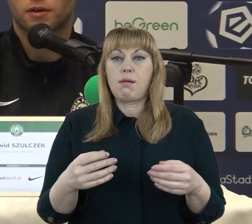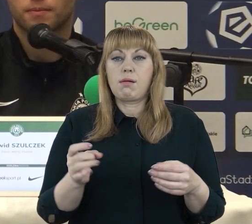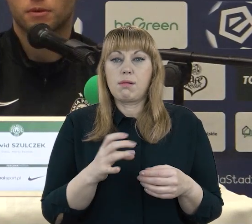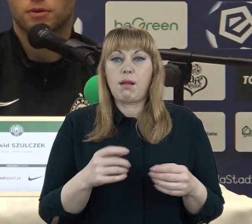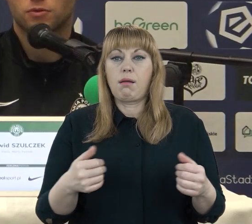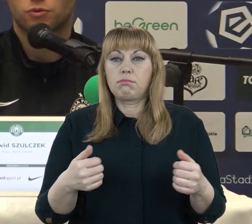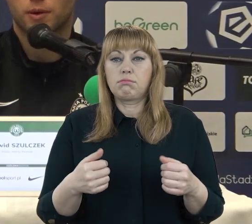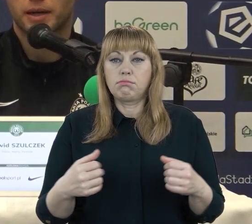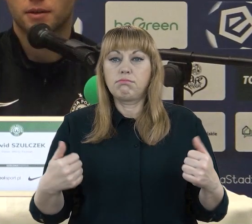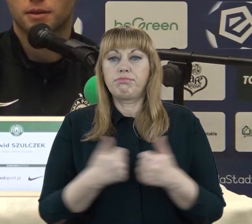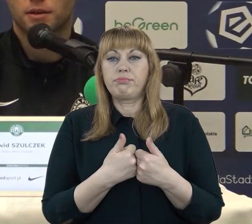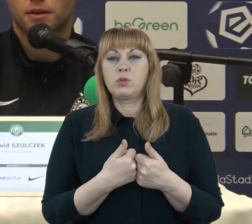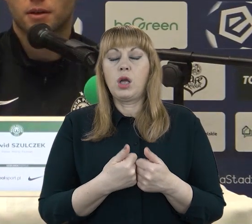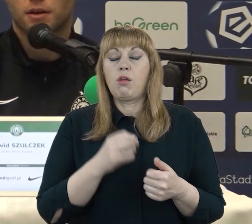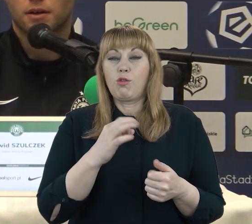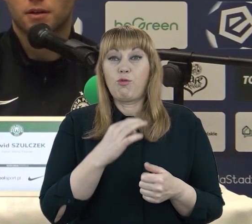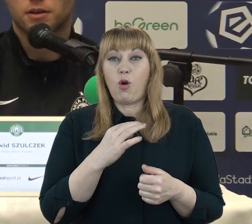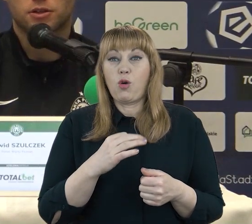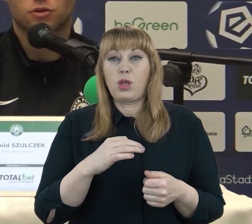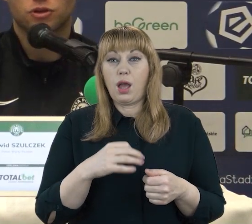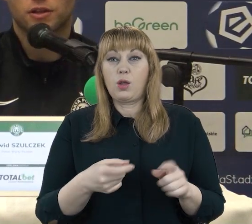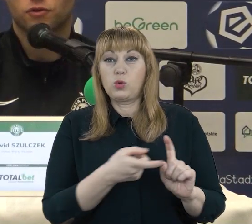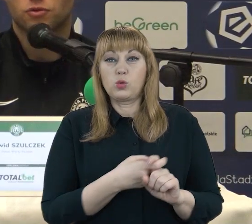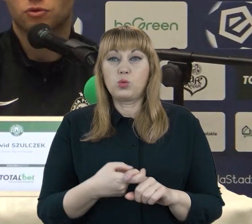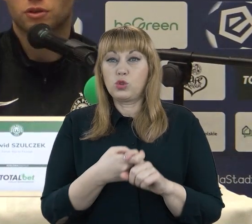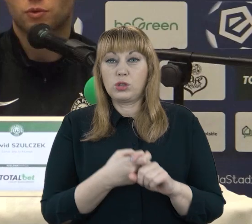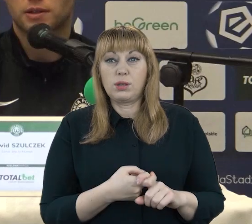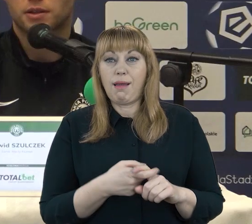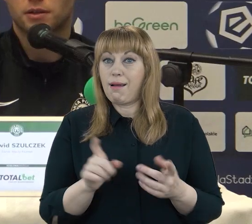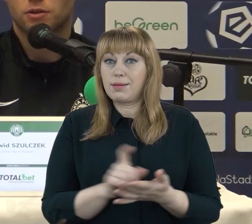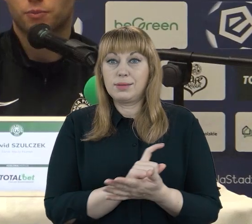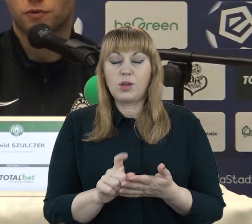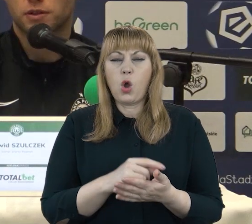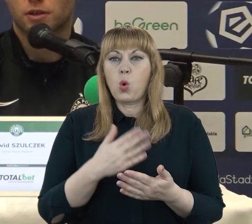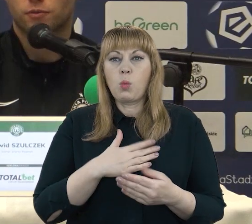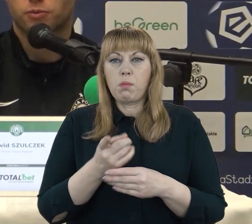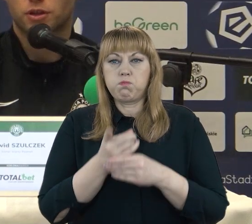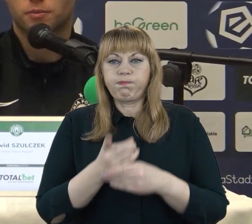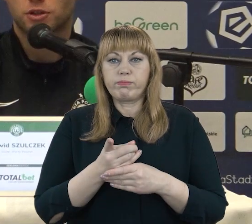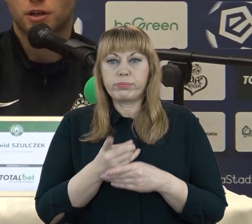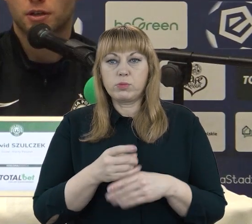dużo gromek. Jest groźna, tworzy dużo sytuacji, potwierdzała to w poprzednich meczach.